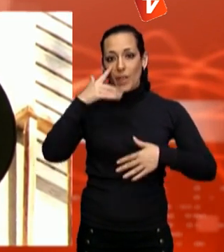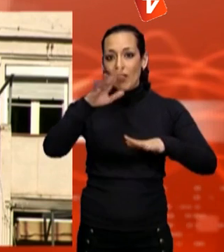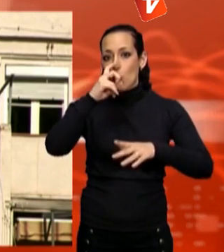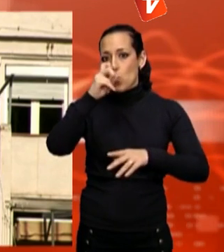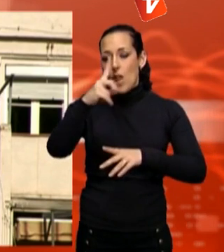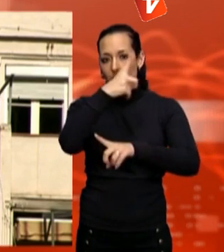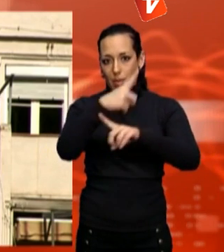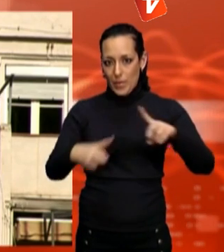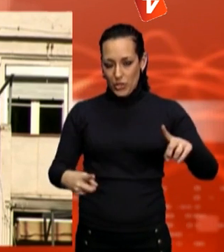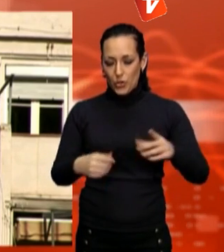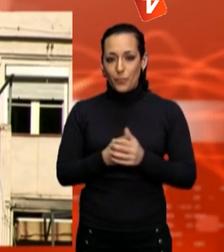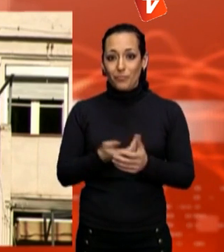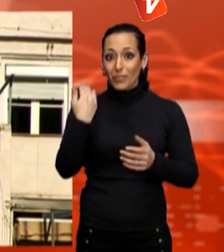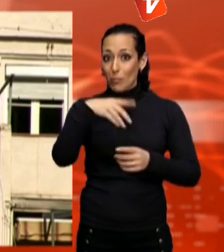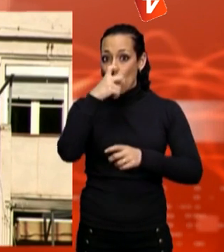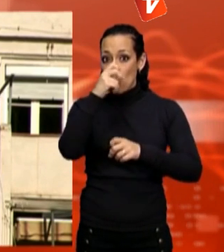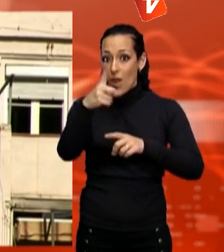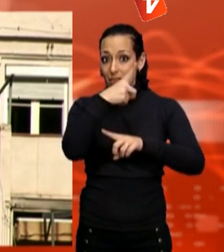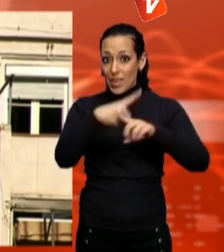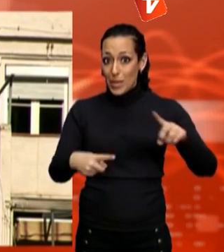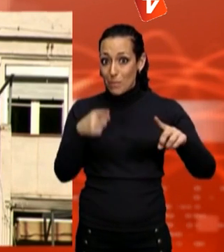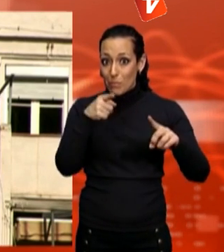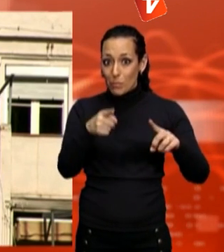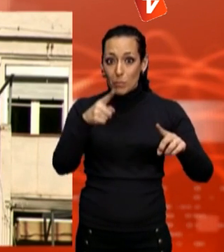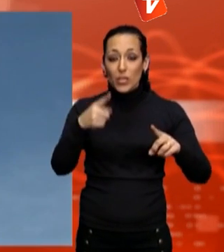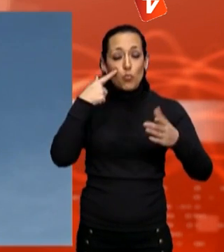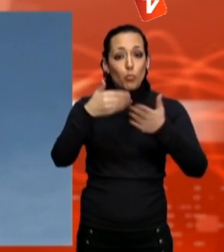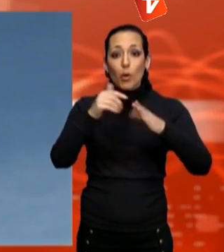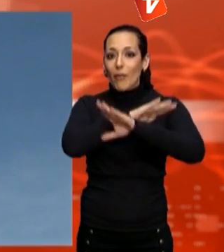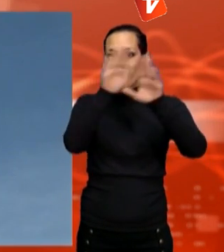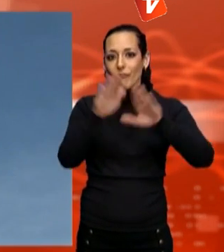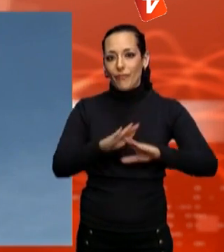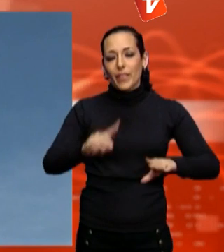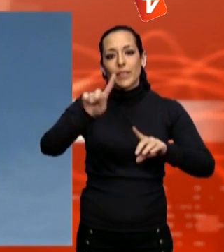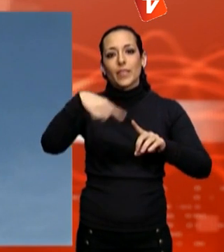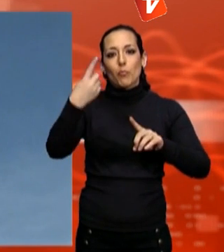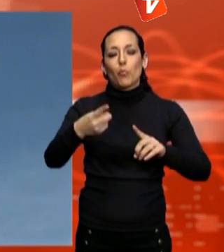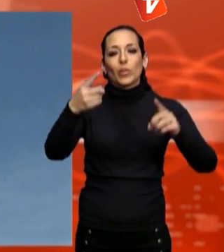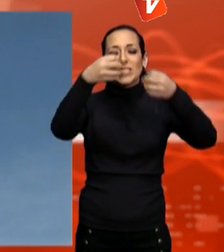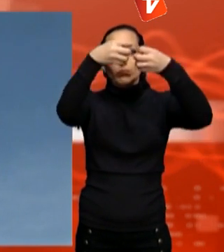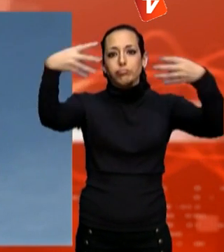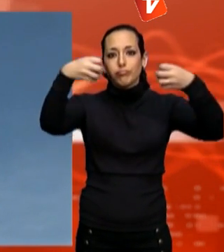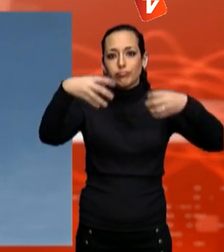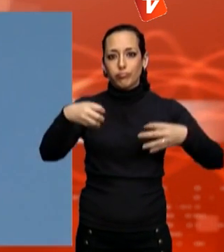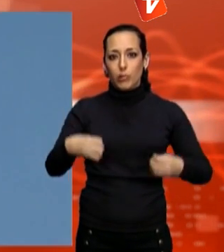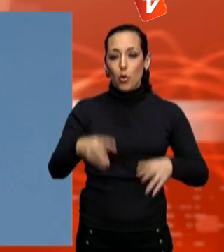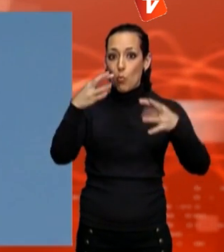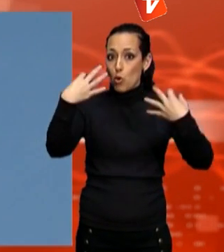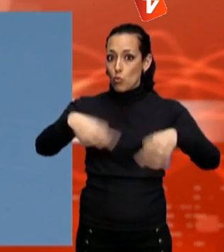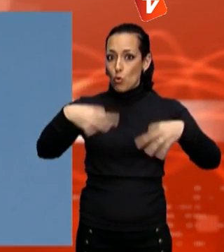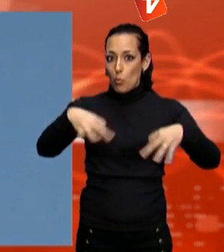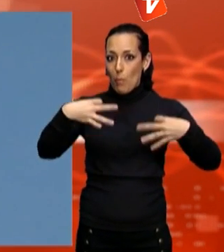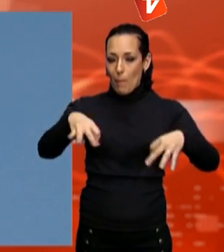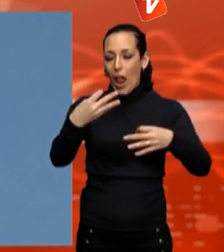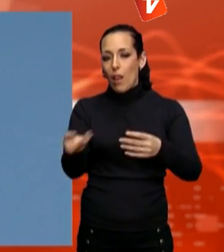'enllumenat. D'aquí a un any i mig, quan hagin finalitzat les proves, es tornarà a col·locar l'enllumenat ordinari fins que es valori quin dels sistemes provats és el més adient